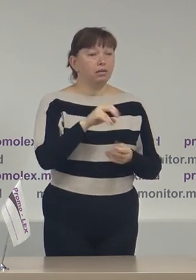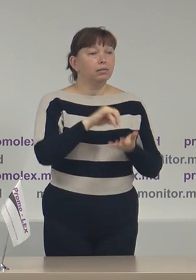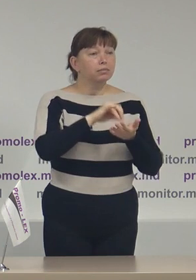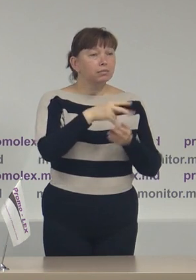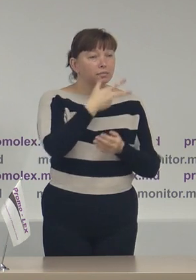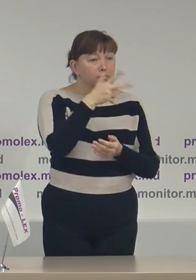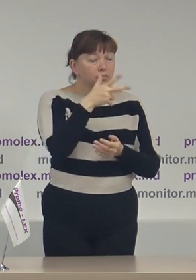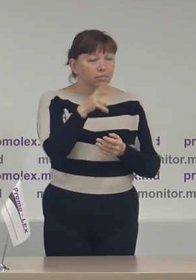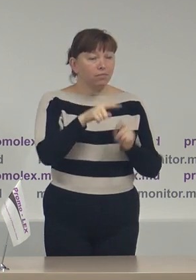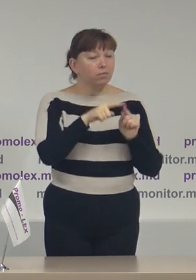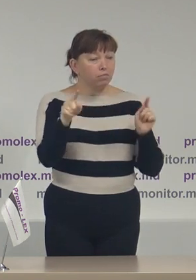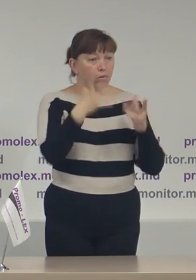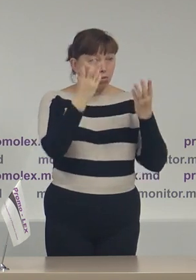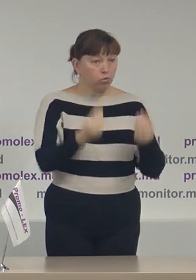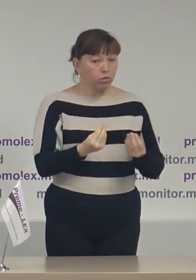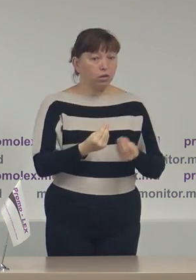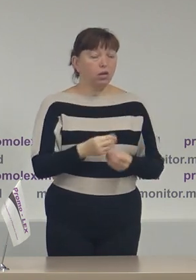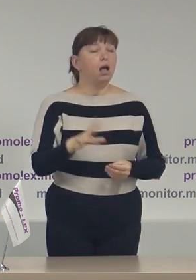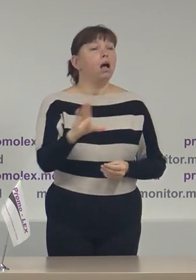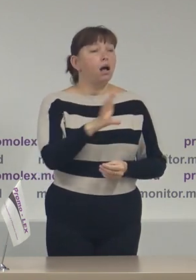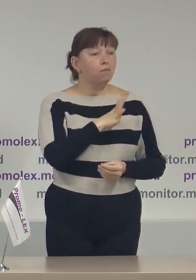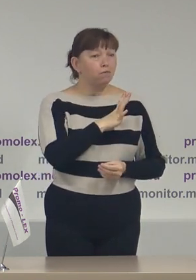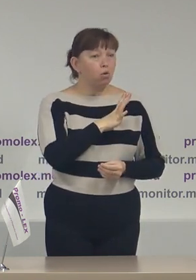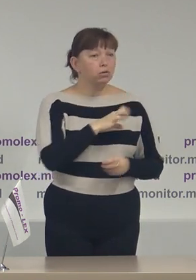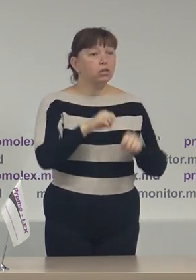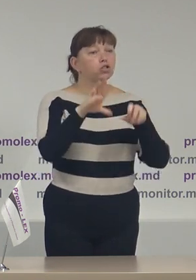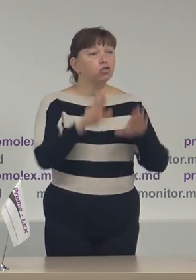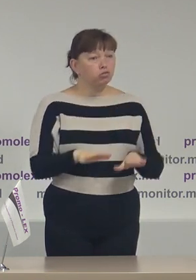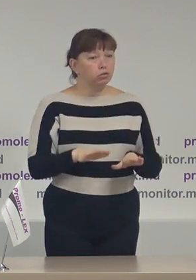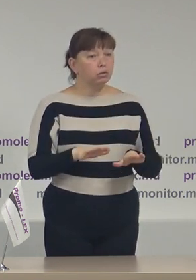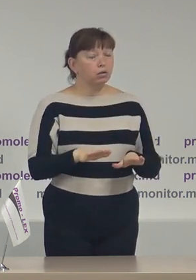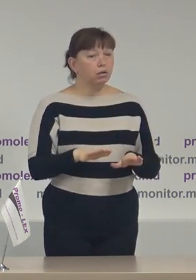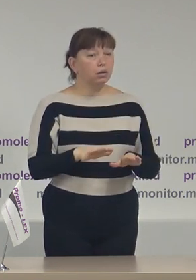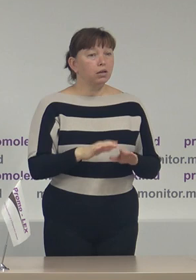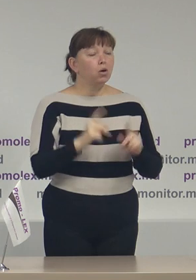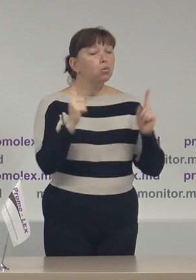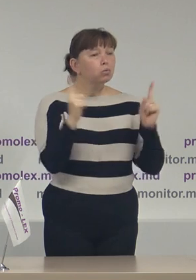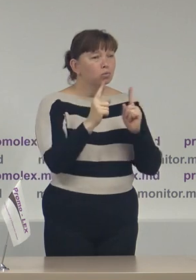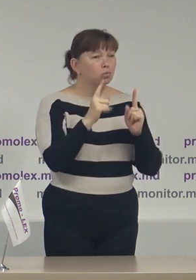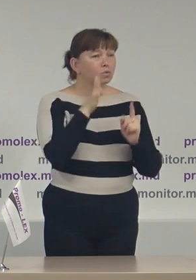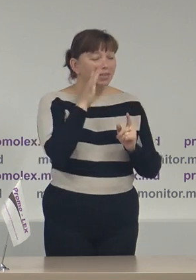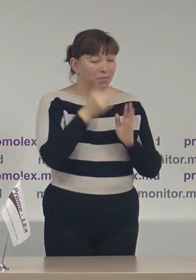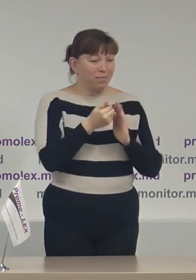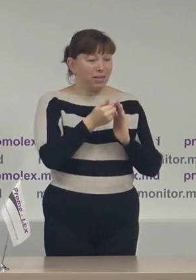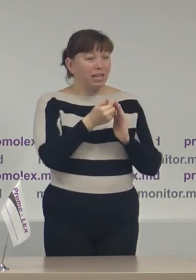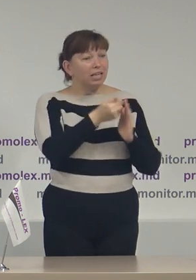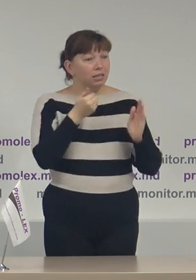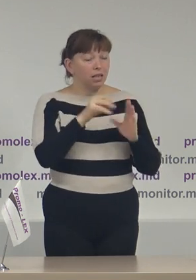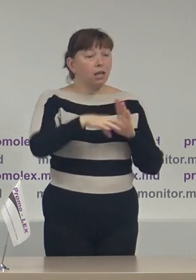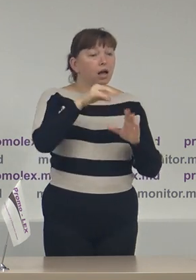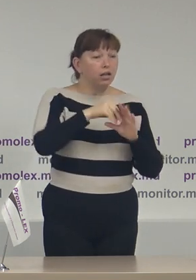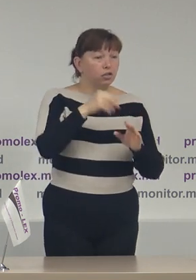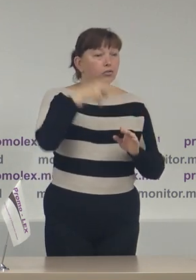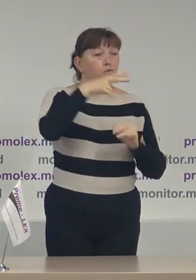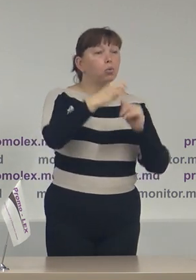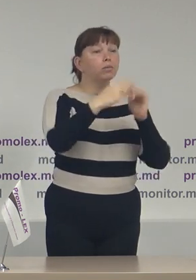video pe parcursul zilei. Ea a fost decisă cu scurt timp înaintea alegerilor parlamentare din